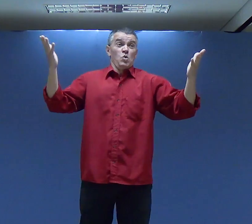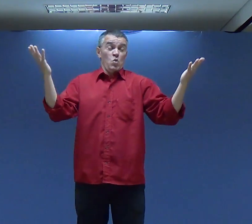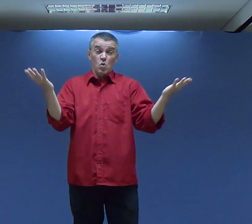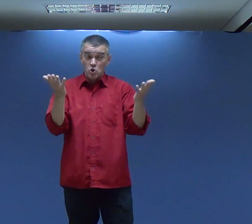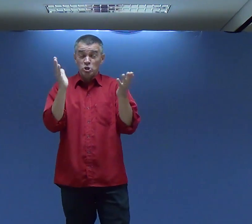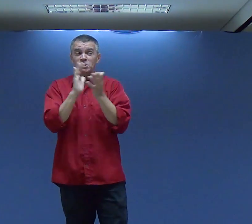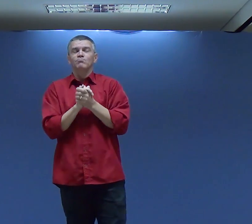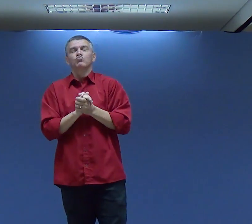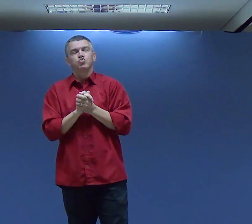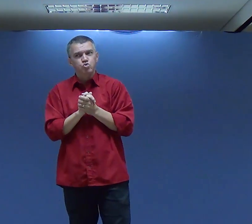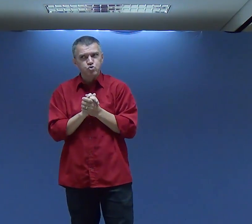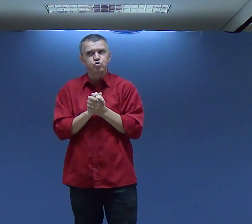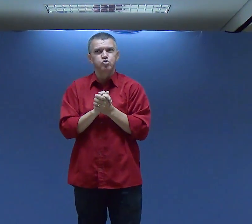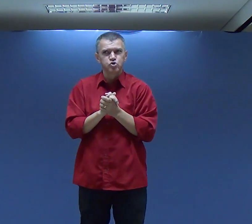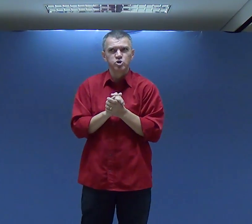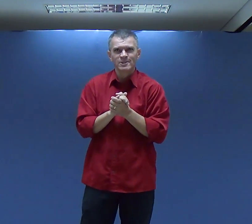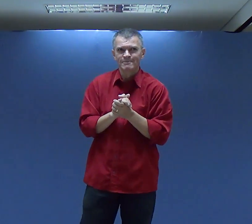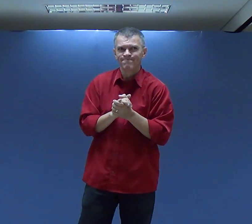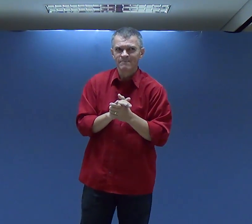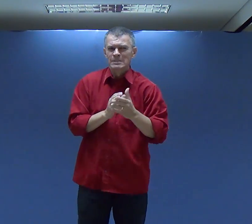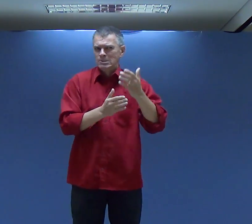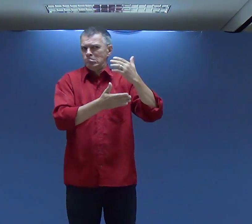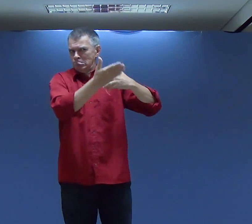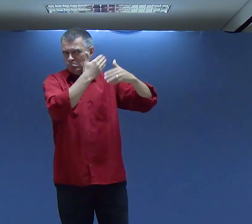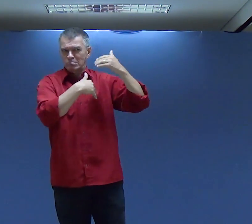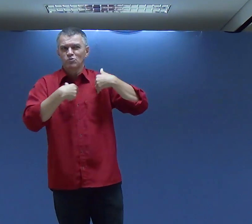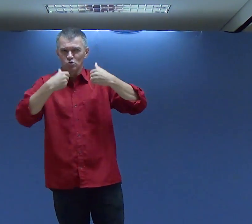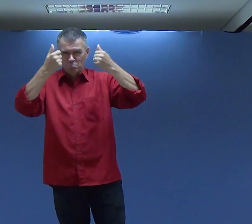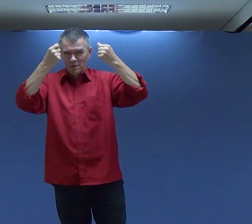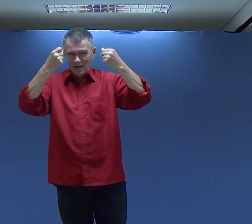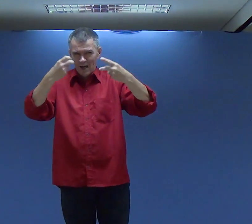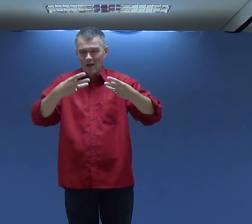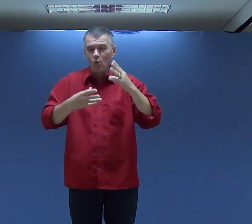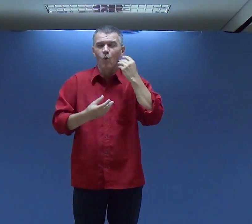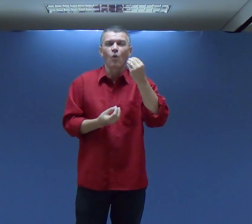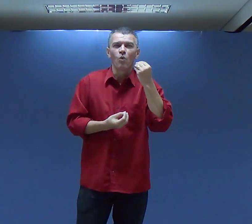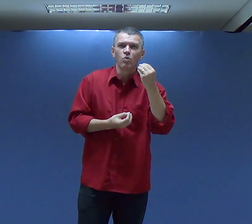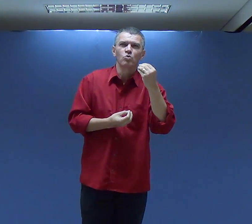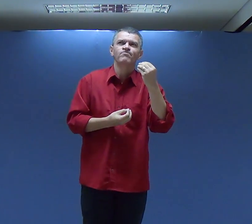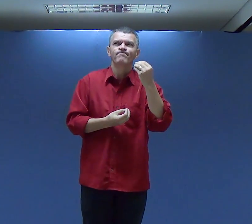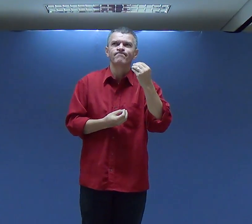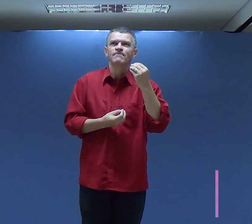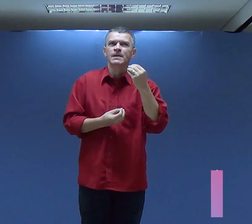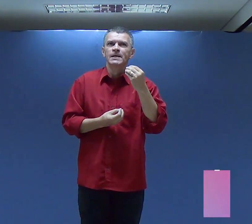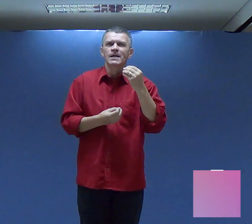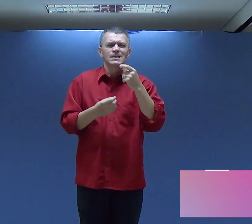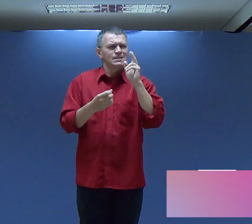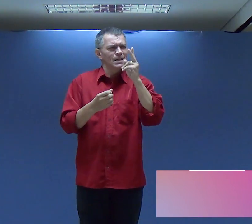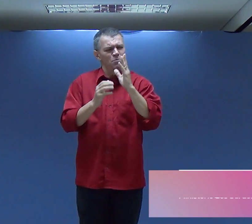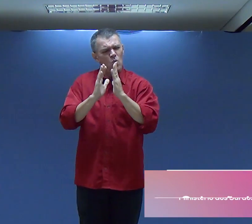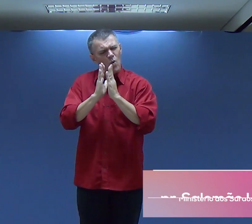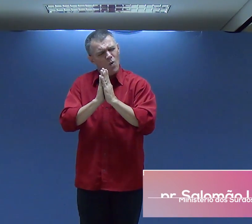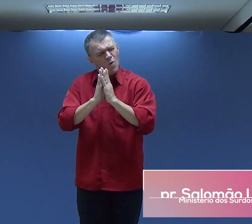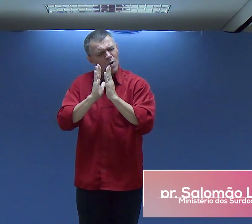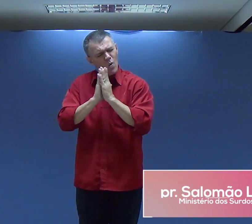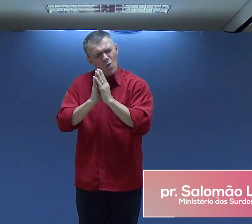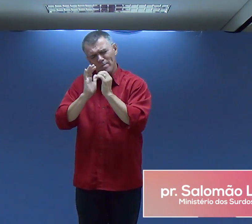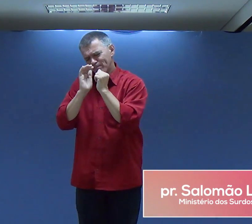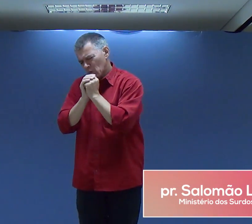Ok, hoje eu quero lembrar de algo que eu já estive explicando aqui